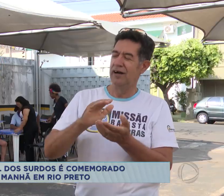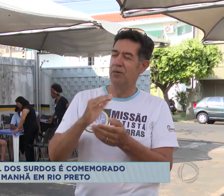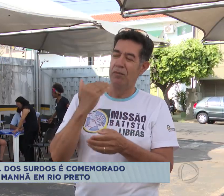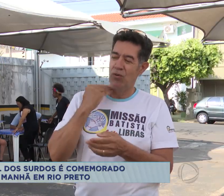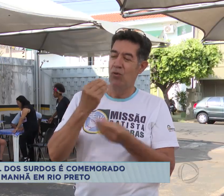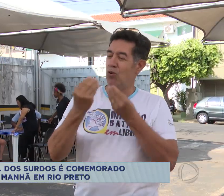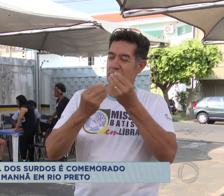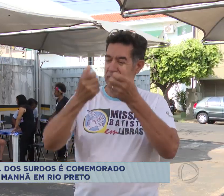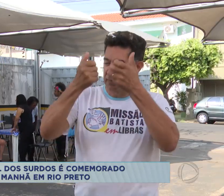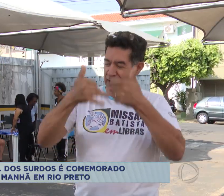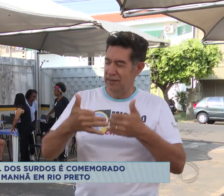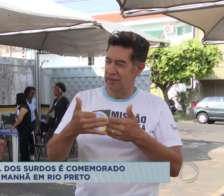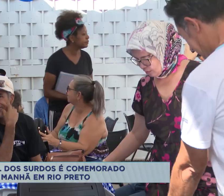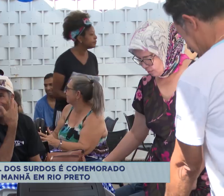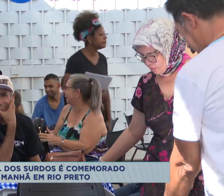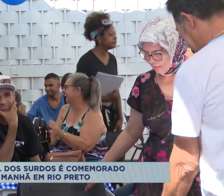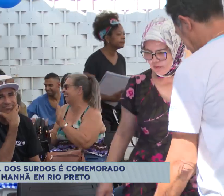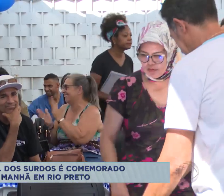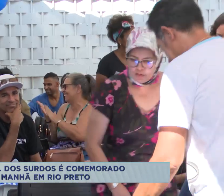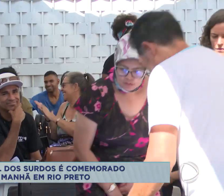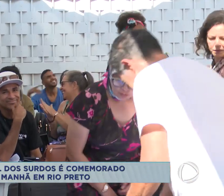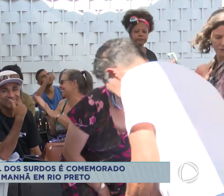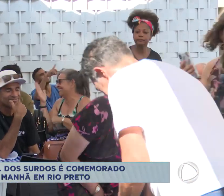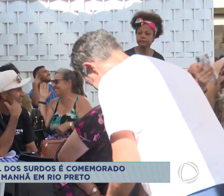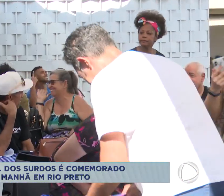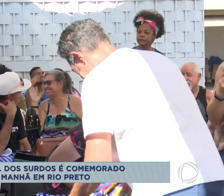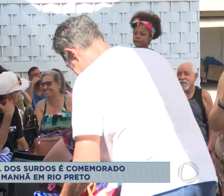brasileira de sinais e, acima de tudo, o respeito.